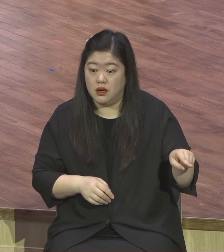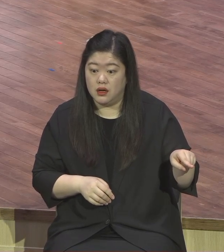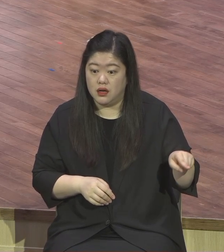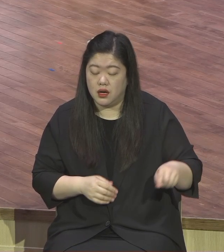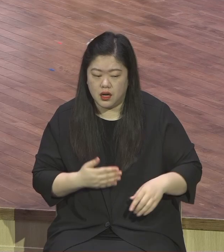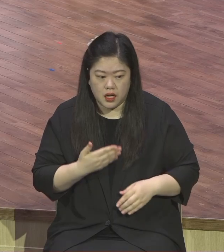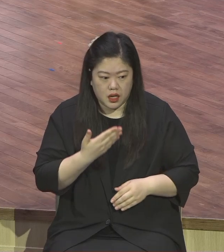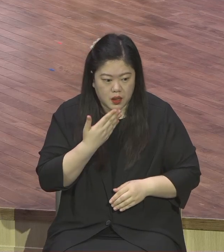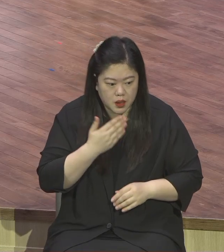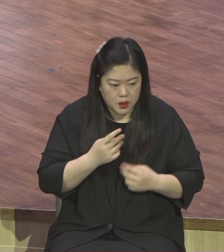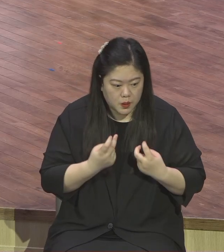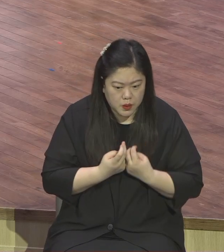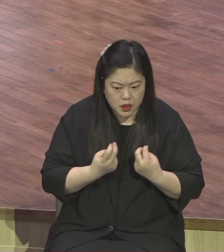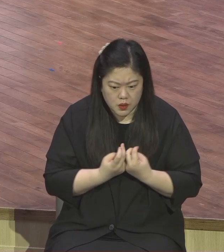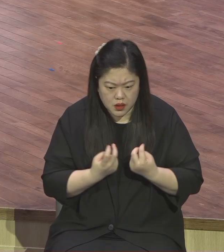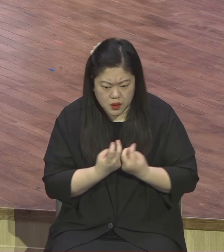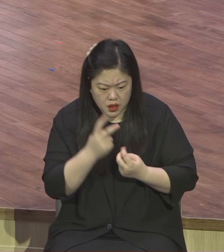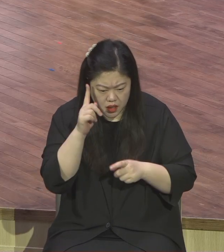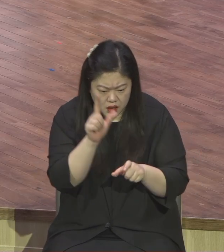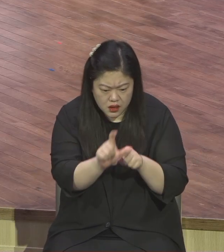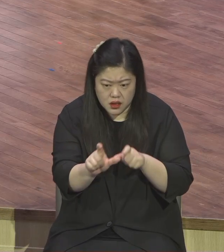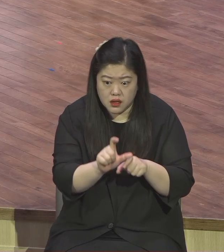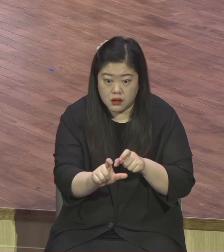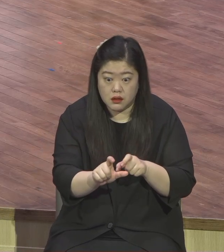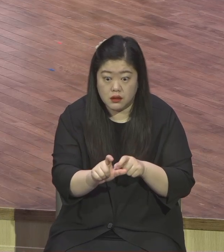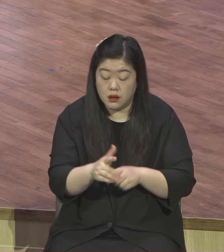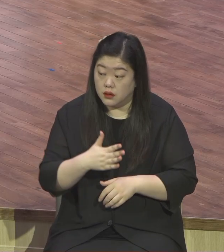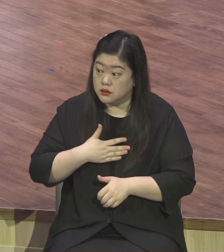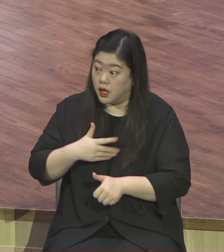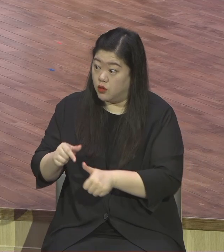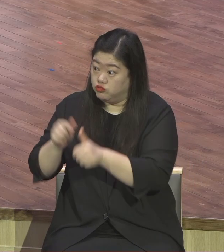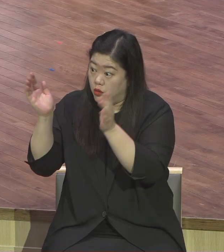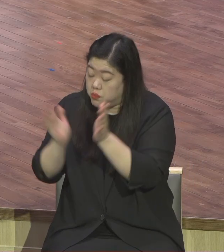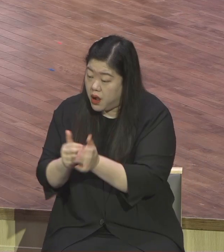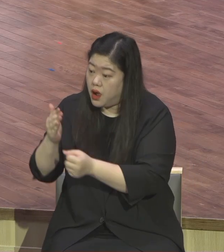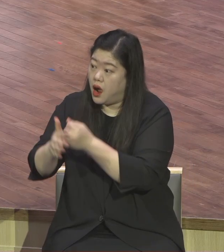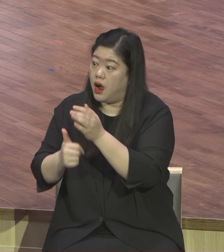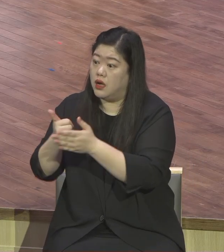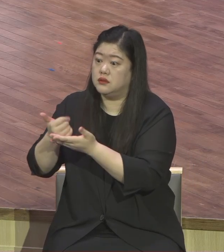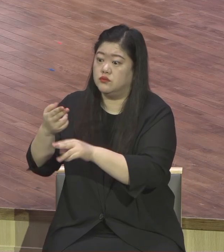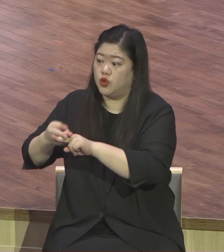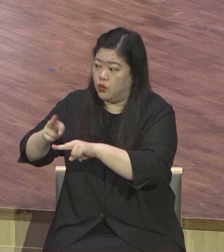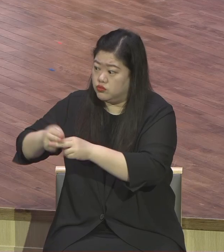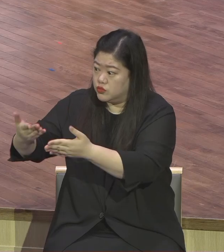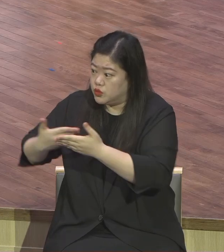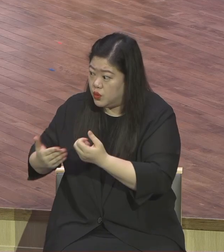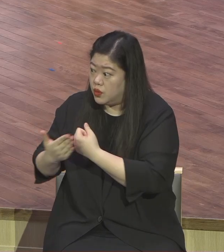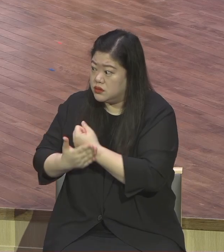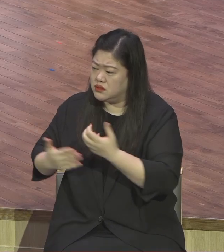끊임없이 구원받아놓고도 확신이 없어가지고 지옥같이 살아.